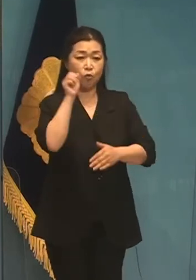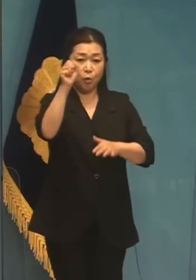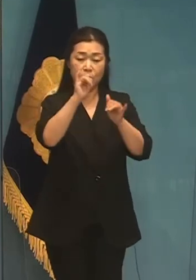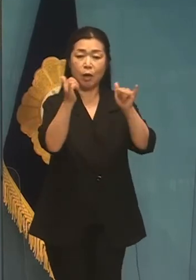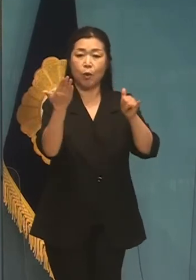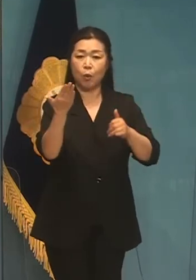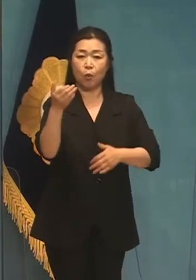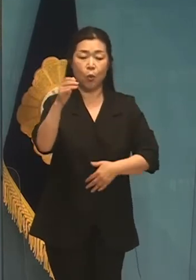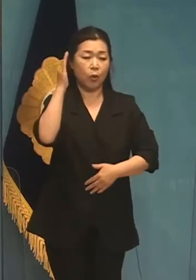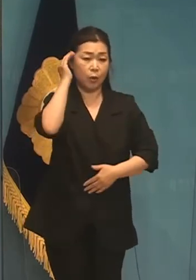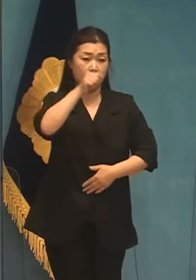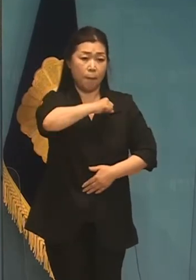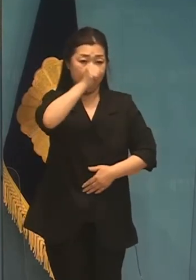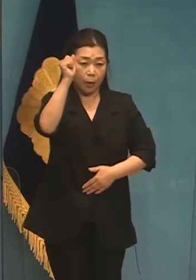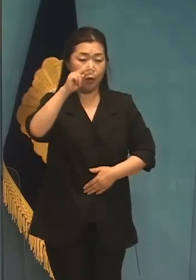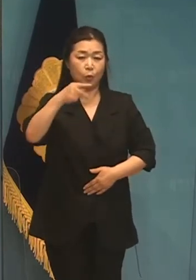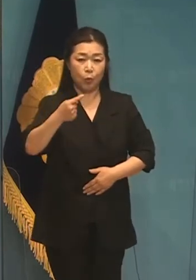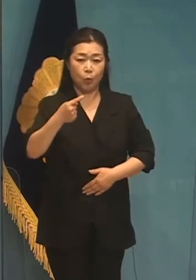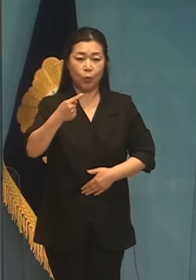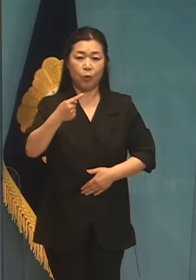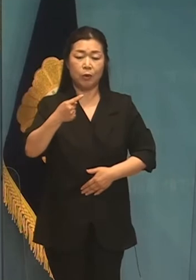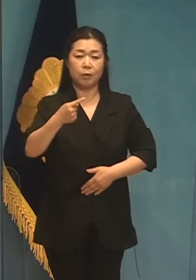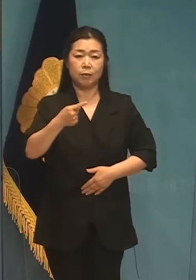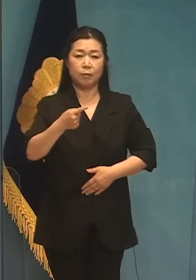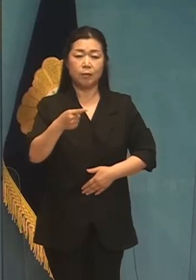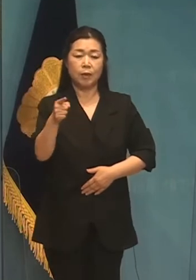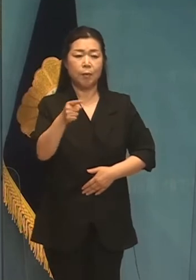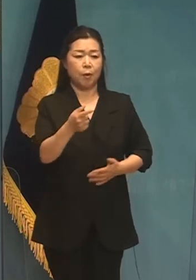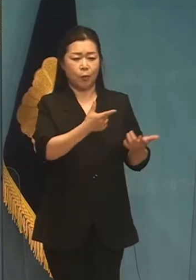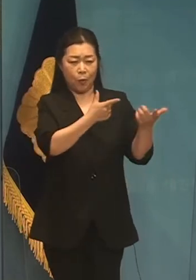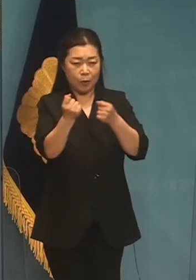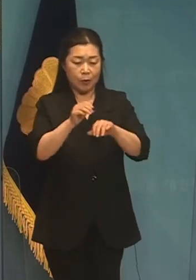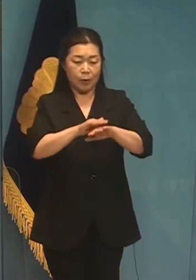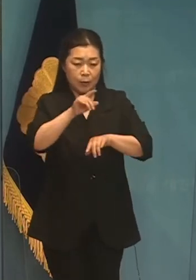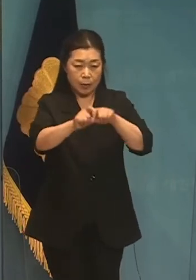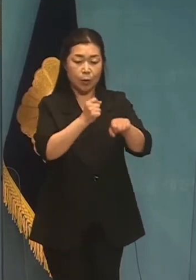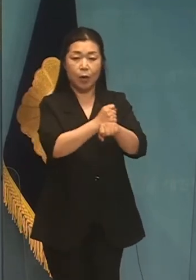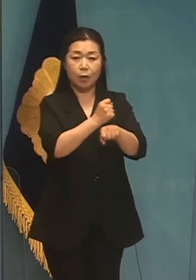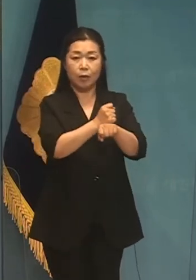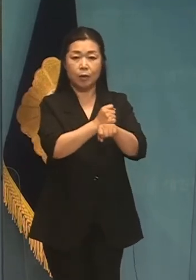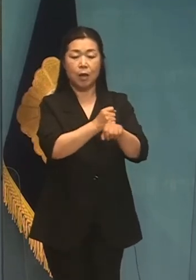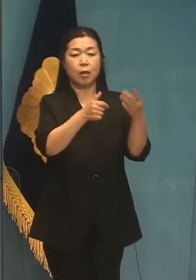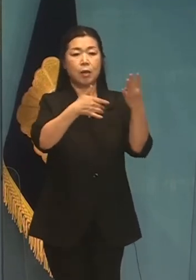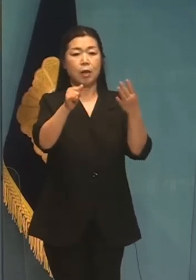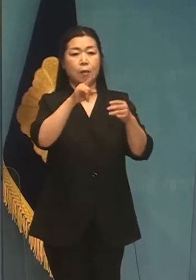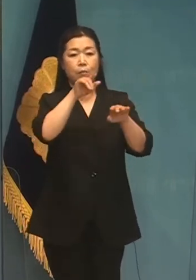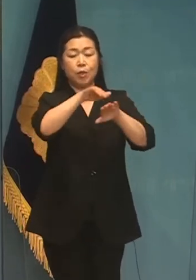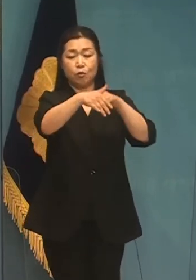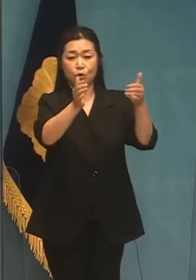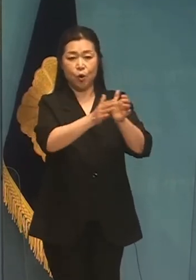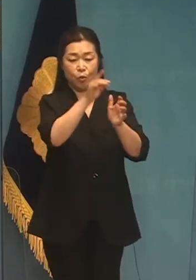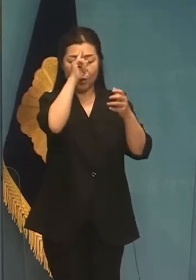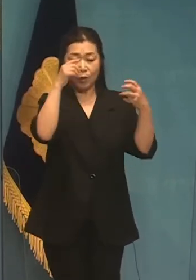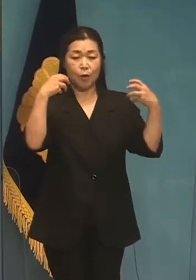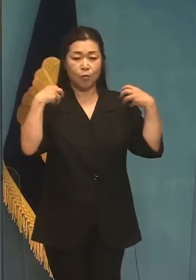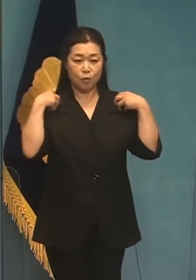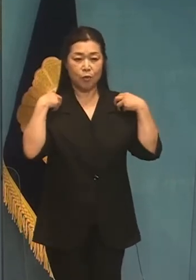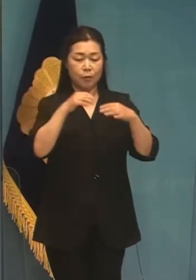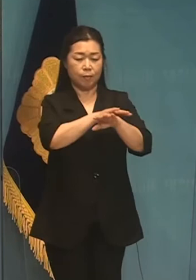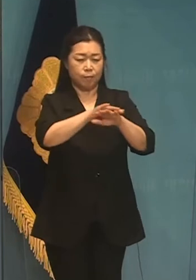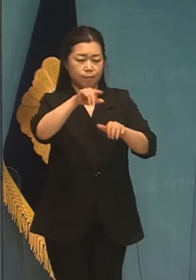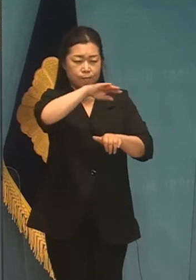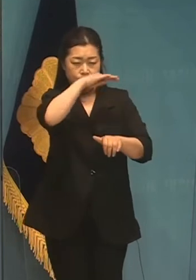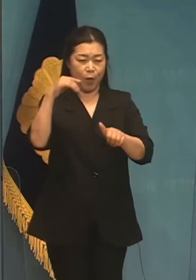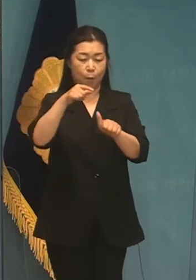대통령이 당선되더라도 이를 공동으로 실천하겠다는 사기 민주정부 인사 대선평원칙에 대한